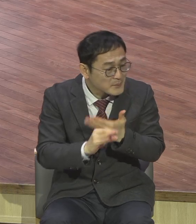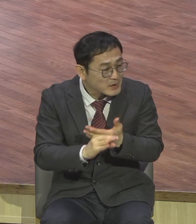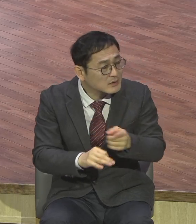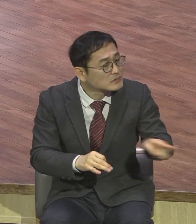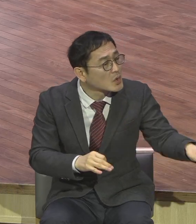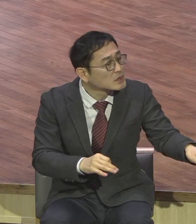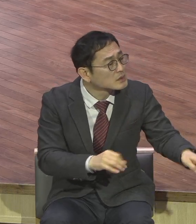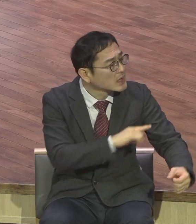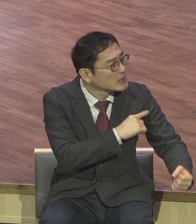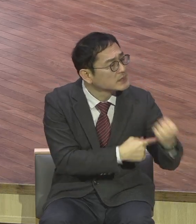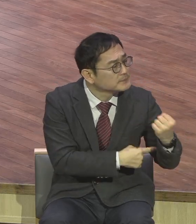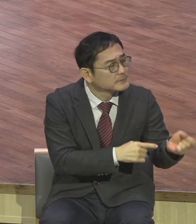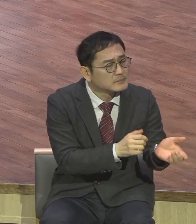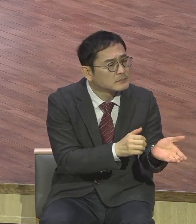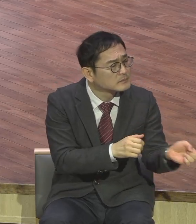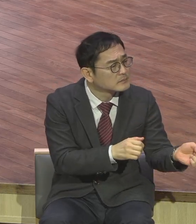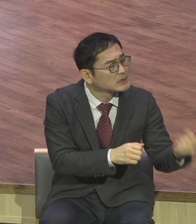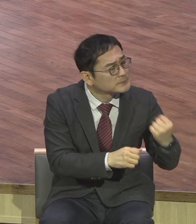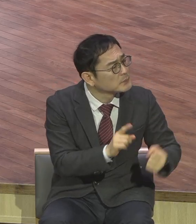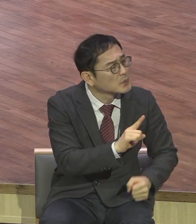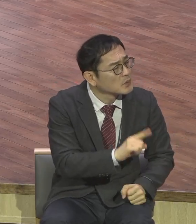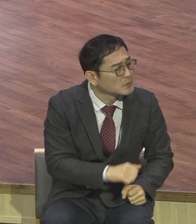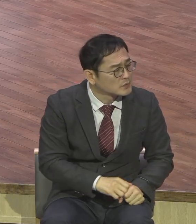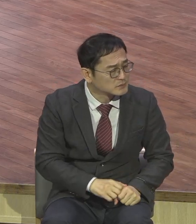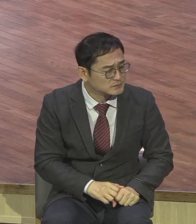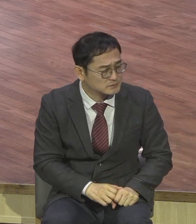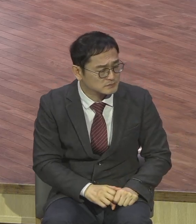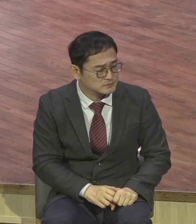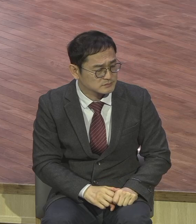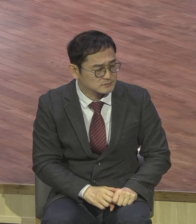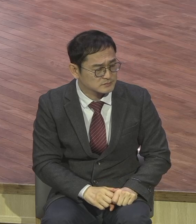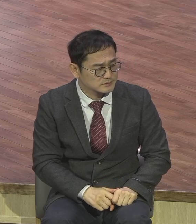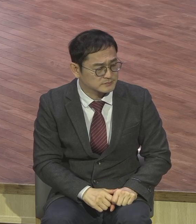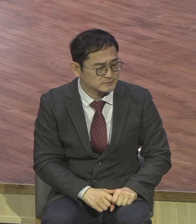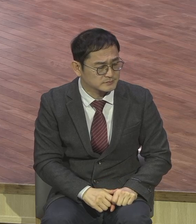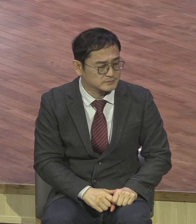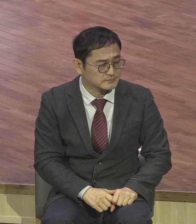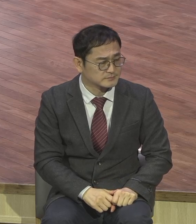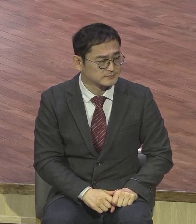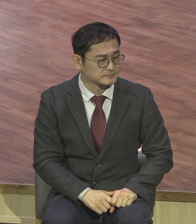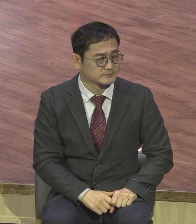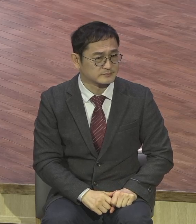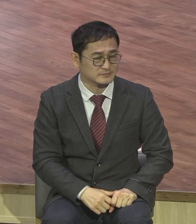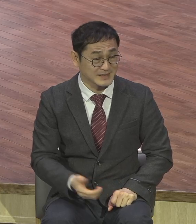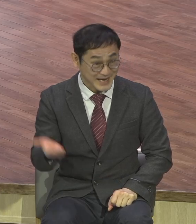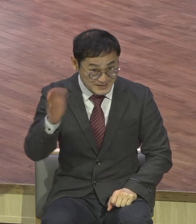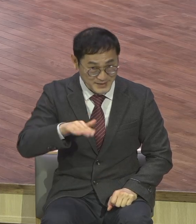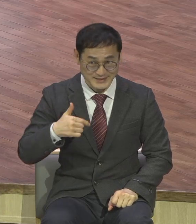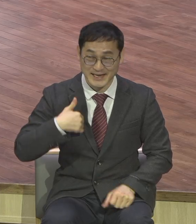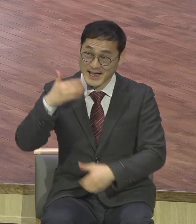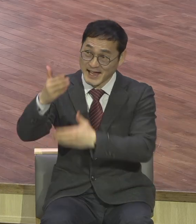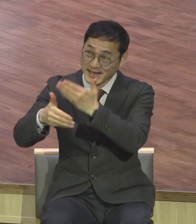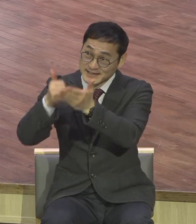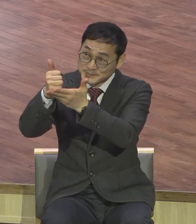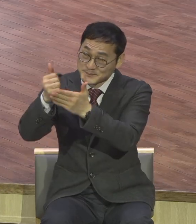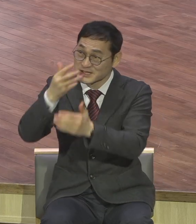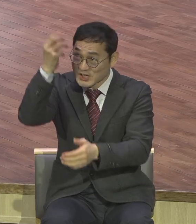쫓아내느냐 그러므로 그들이 너희의 재판관이 되리라 그러나 내가 하나님의 성령을 힘입어 귀신을